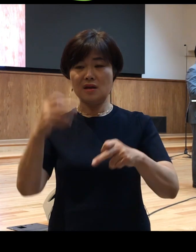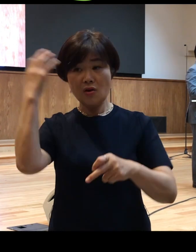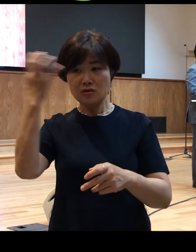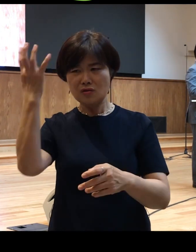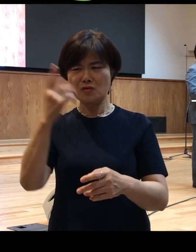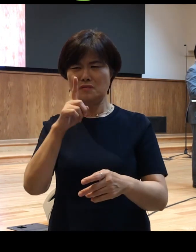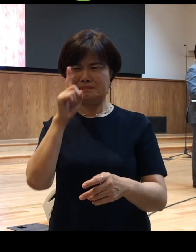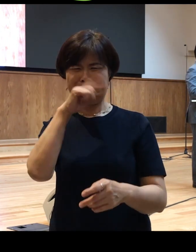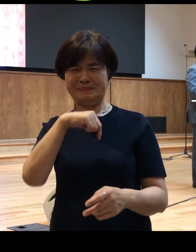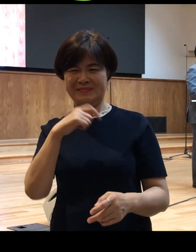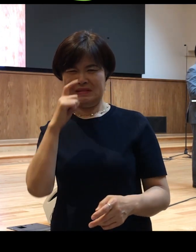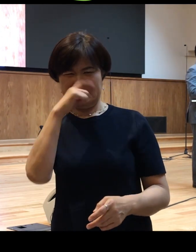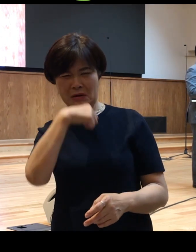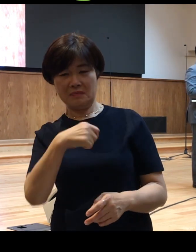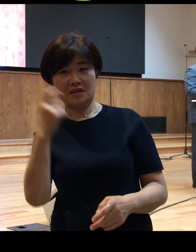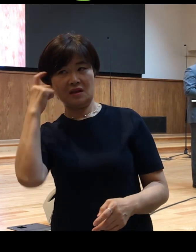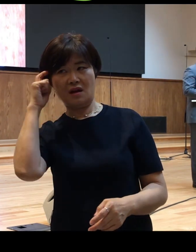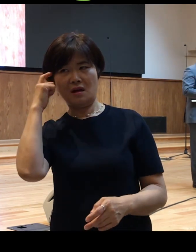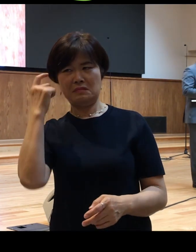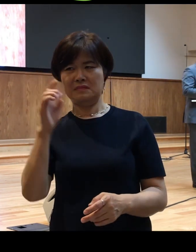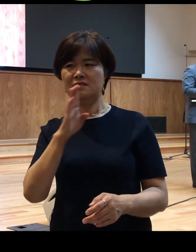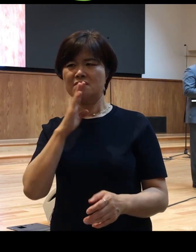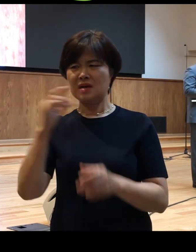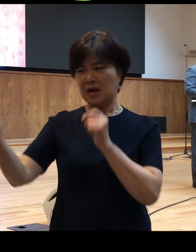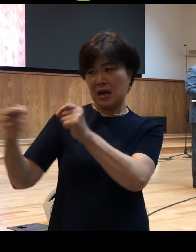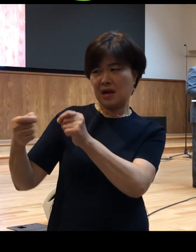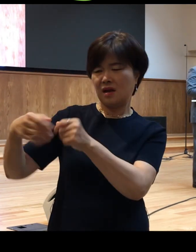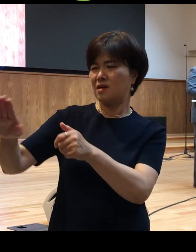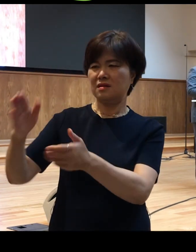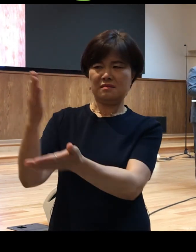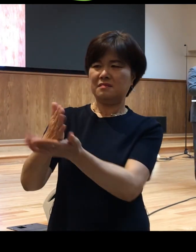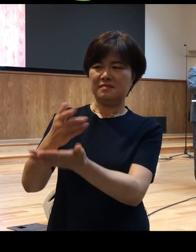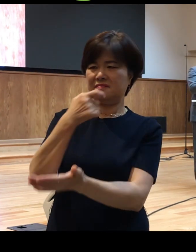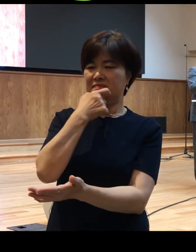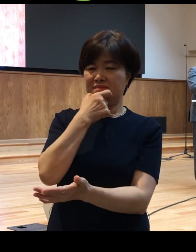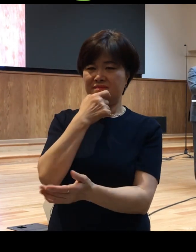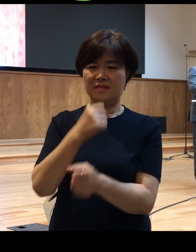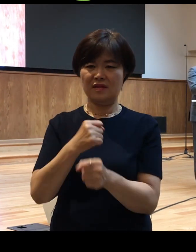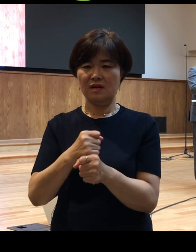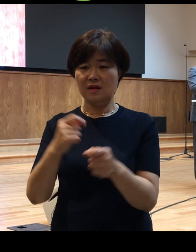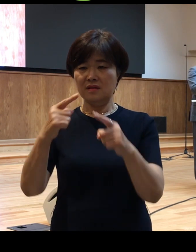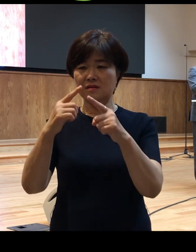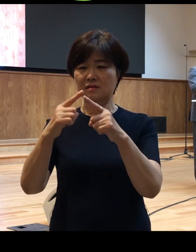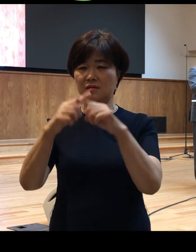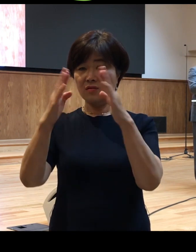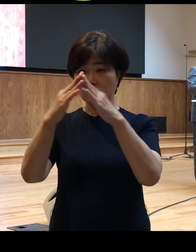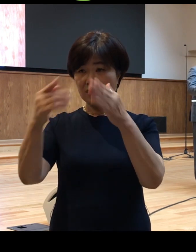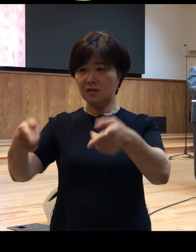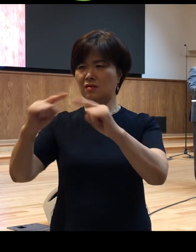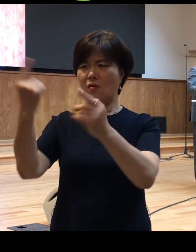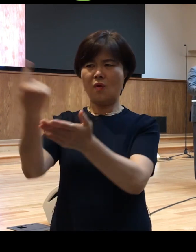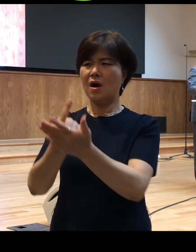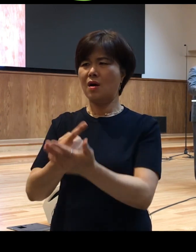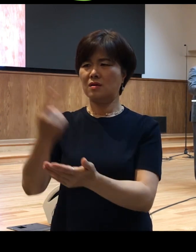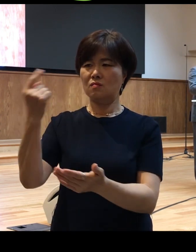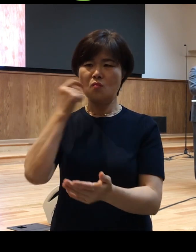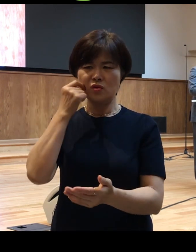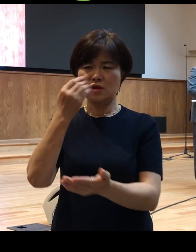사람들이 접촉하지도 않았을 뿐만 아니라 성전에 들어와 제사하지 못하도록 금지했습니다